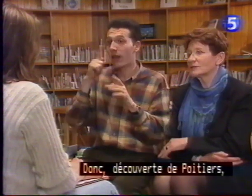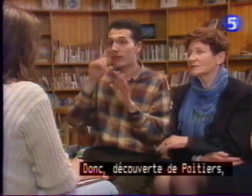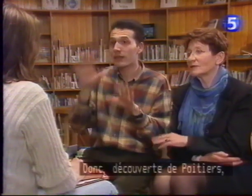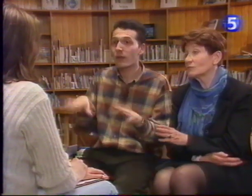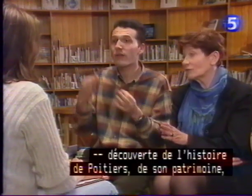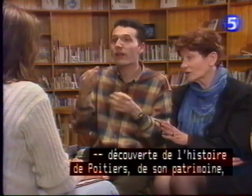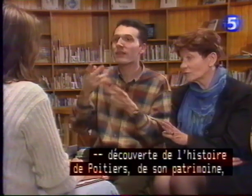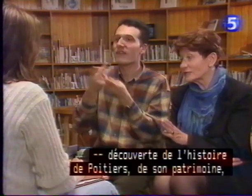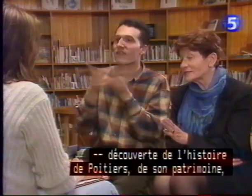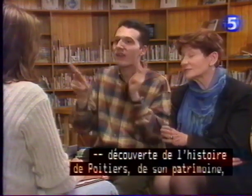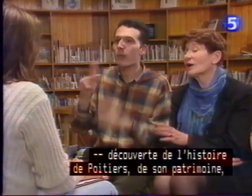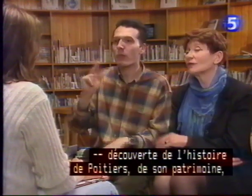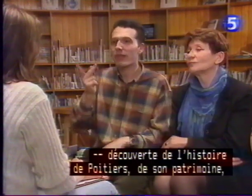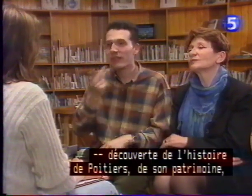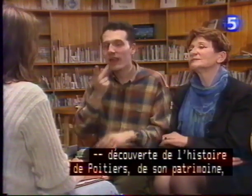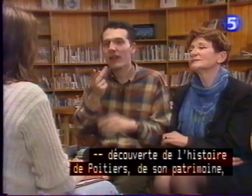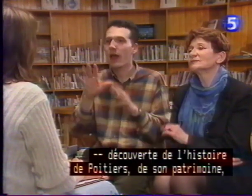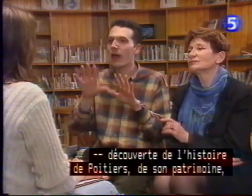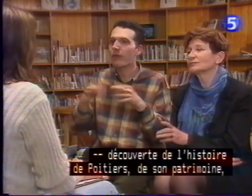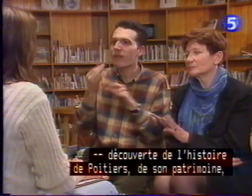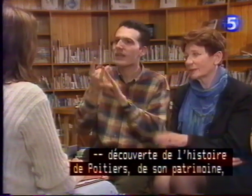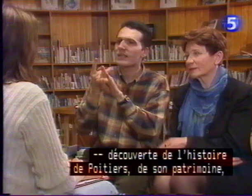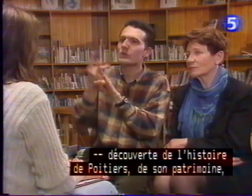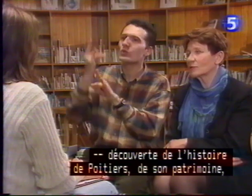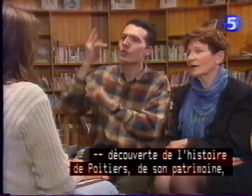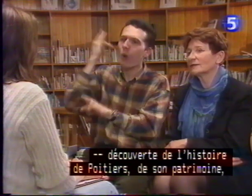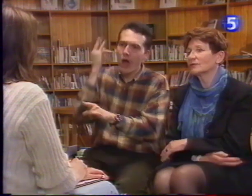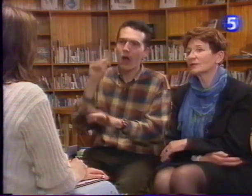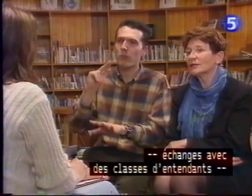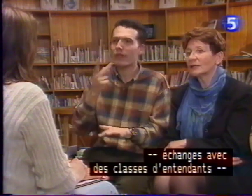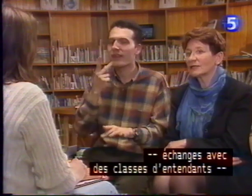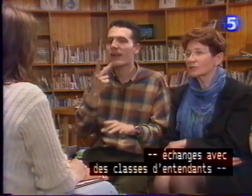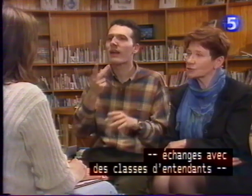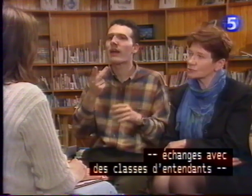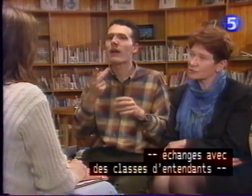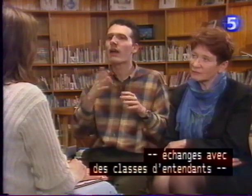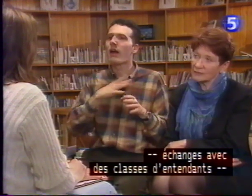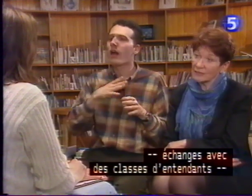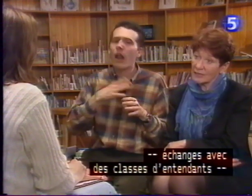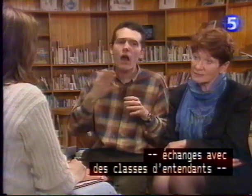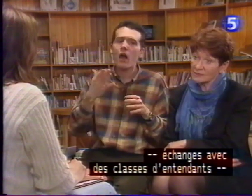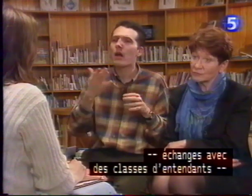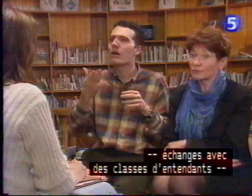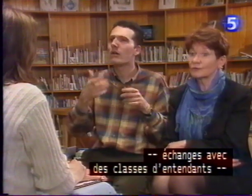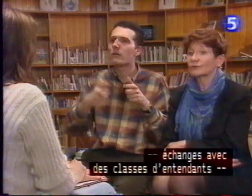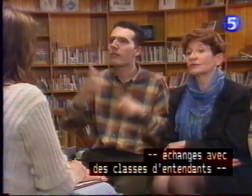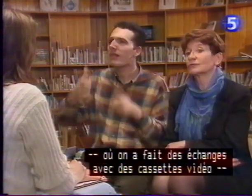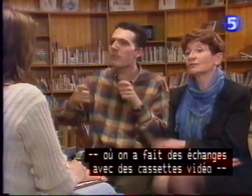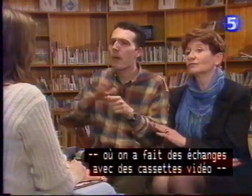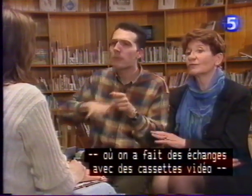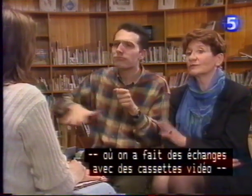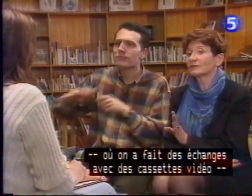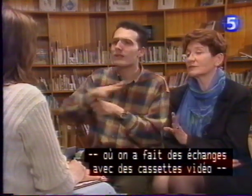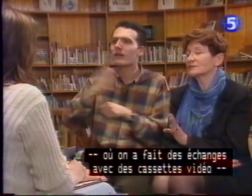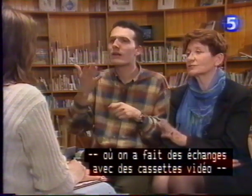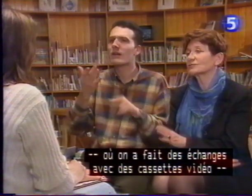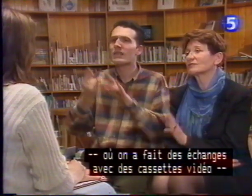découverte de l'histoire de Poitiers, de son patrimoine, échanges avec des classes d'entendants où on a fait des échanges avec des